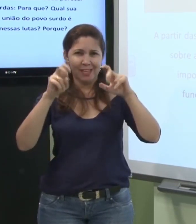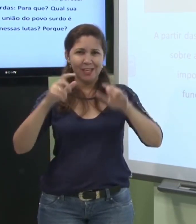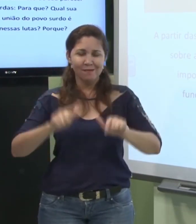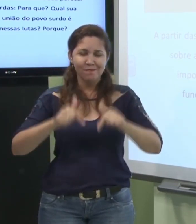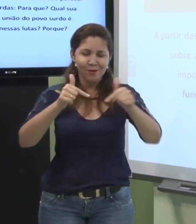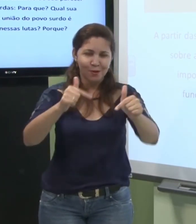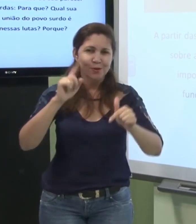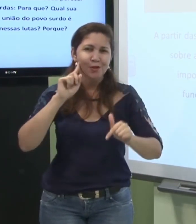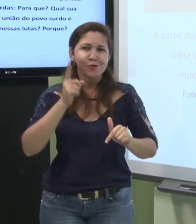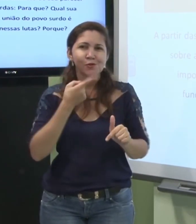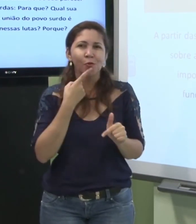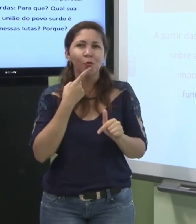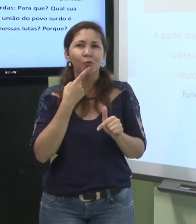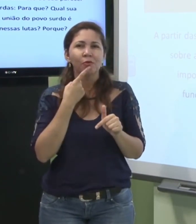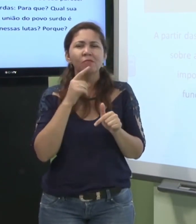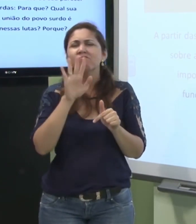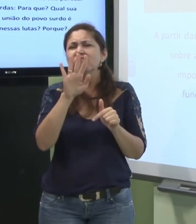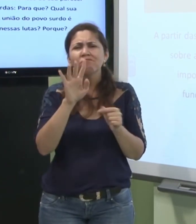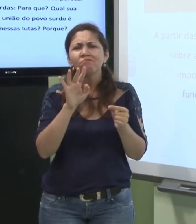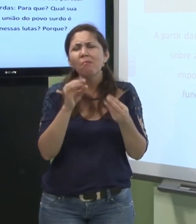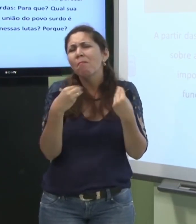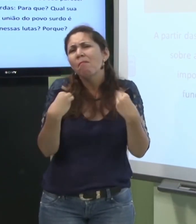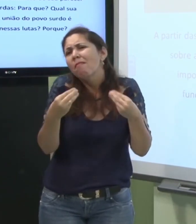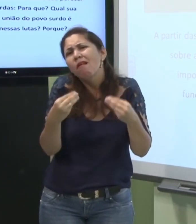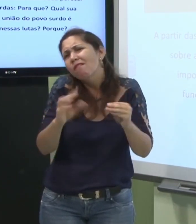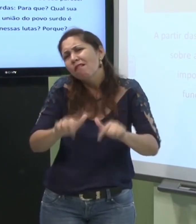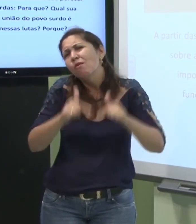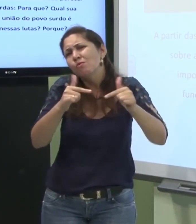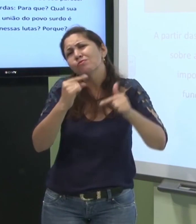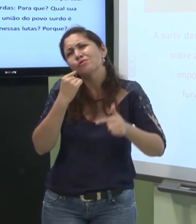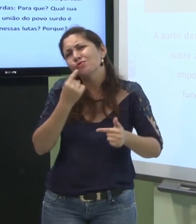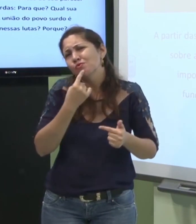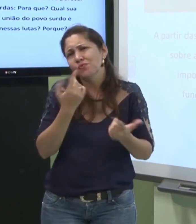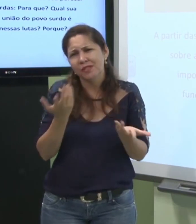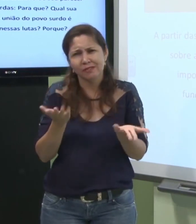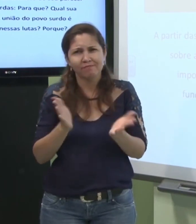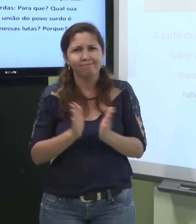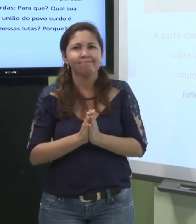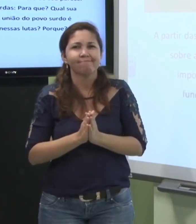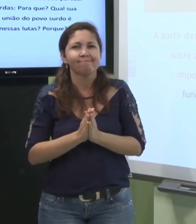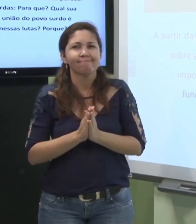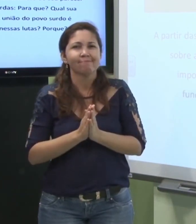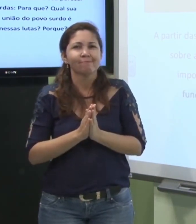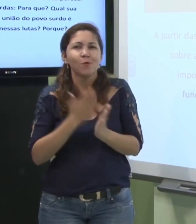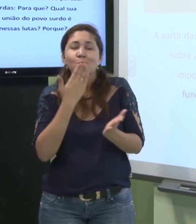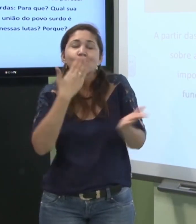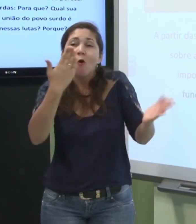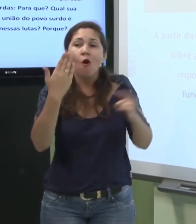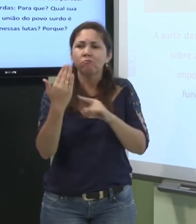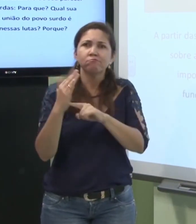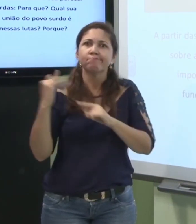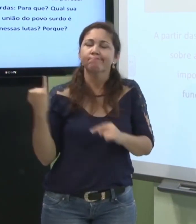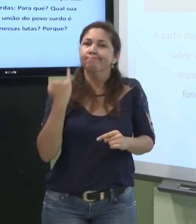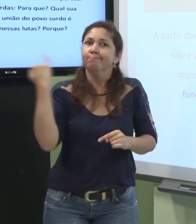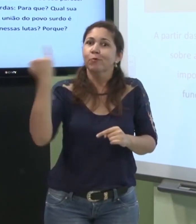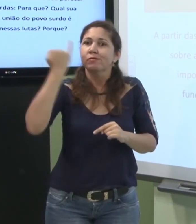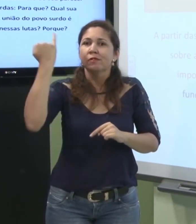mas para que essa luta qual o objetivo qual a relevância dessa luta para o